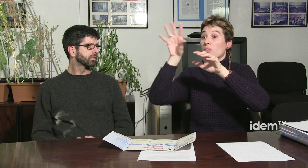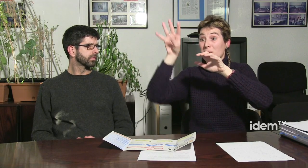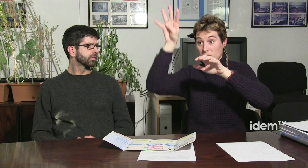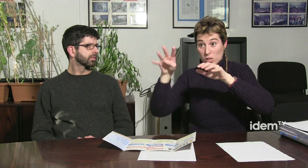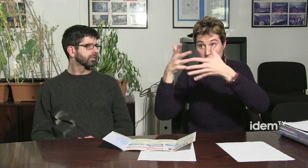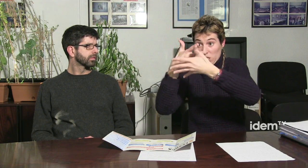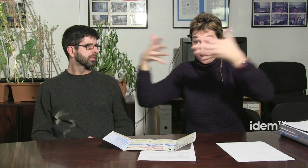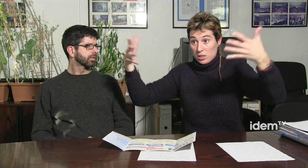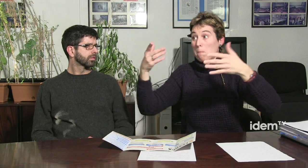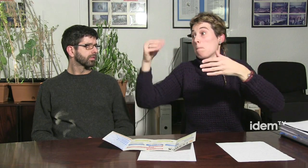per tot el territori.